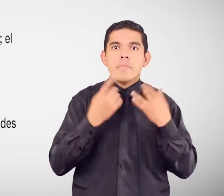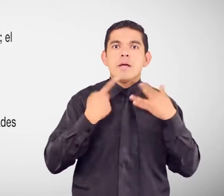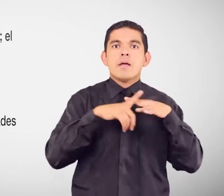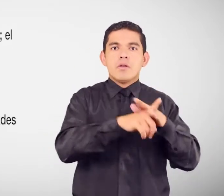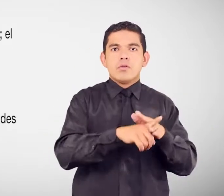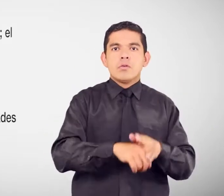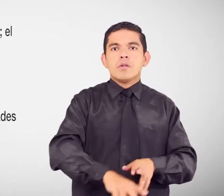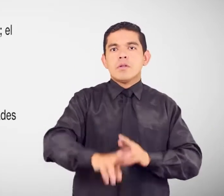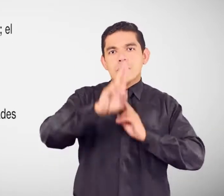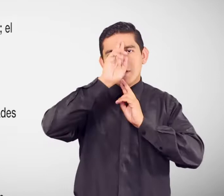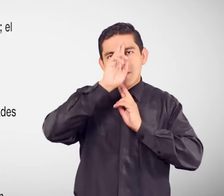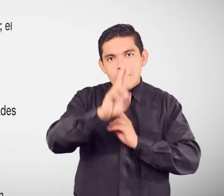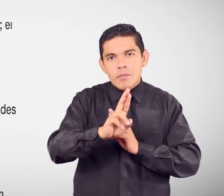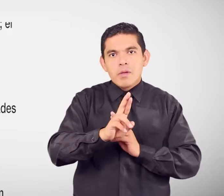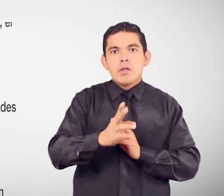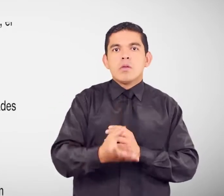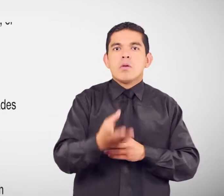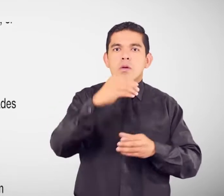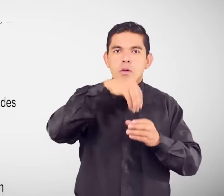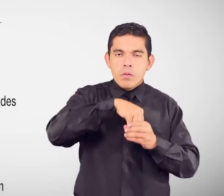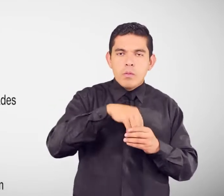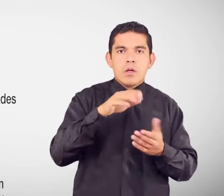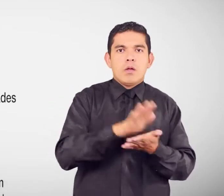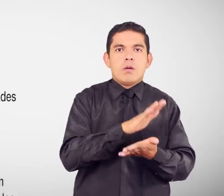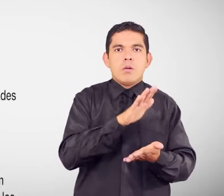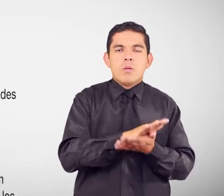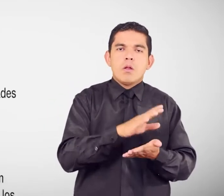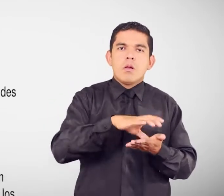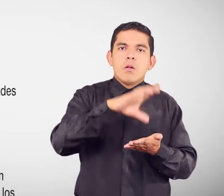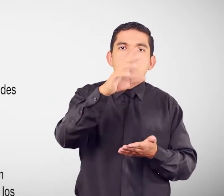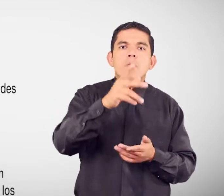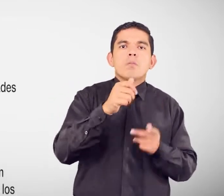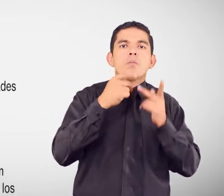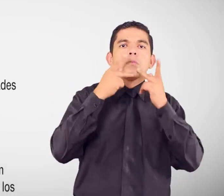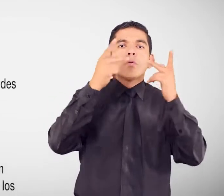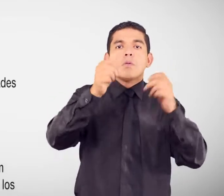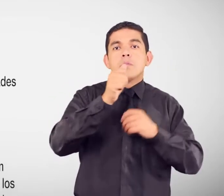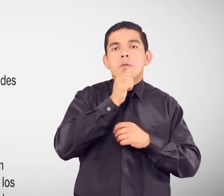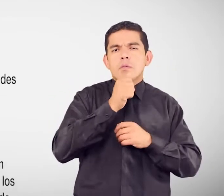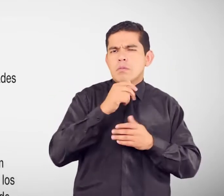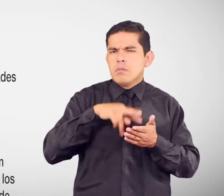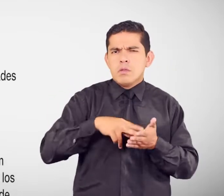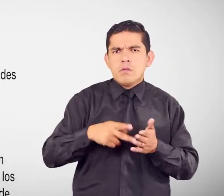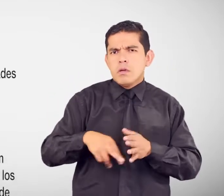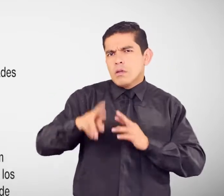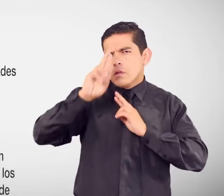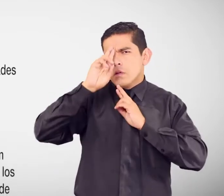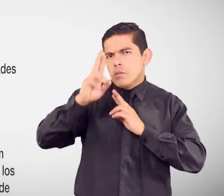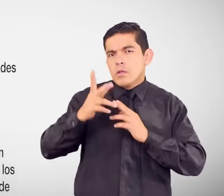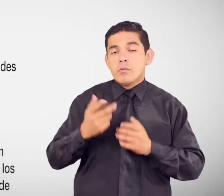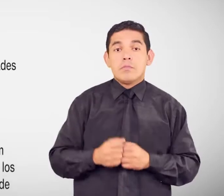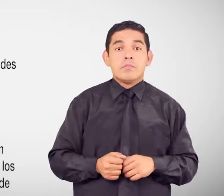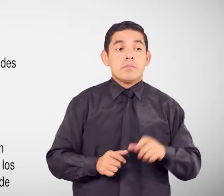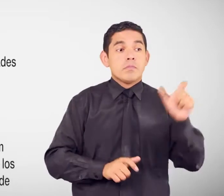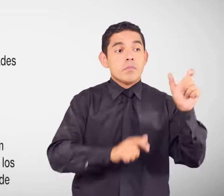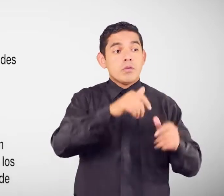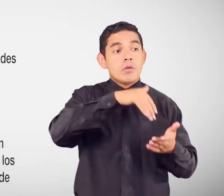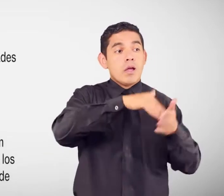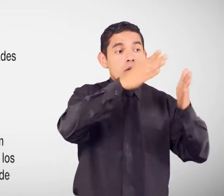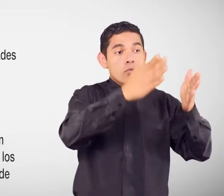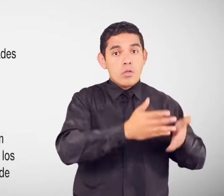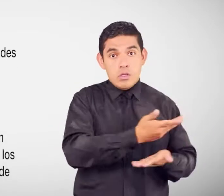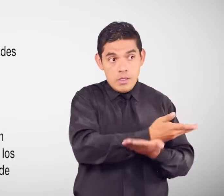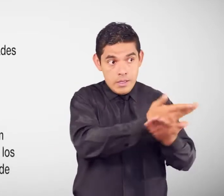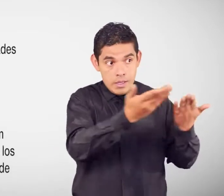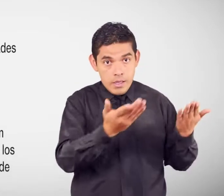unidades educativas públicas y privadas ¿En qué consiste? Los, las alumnos y alumnas Con discapacidad deben